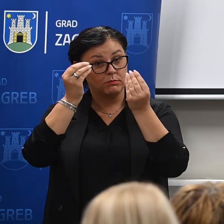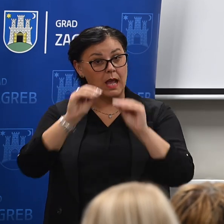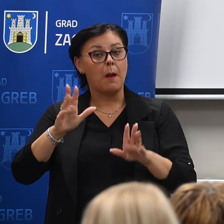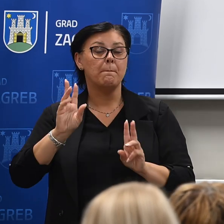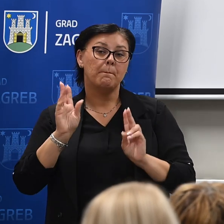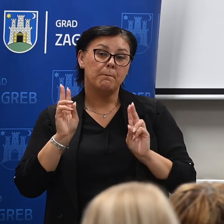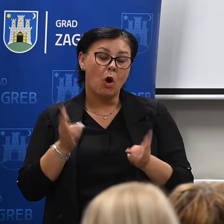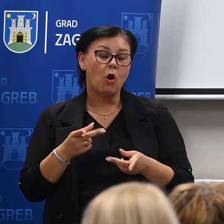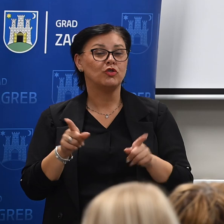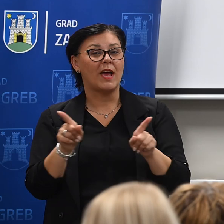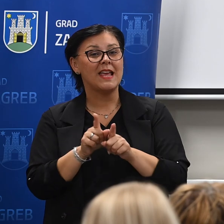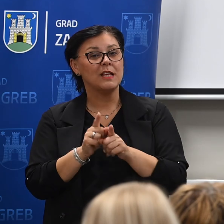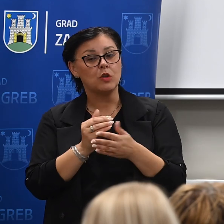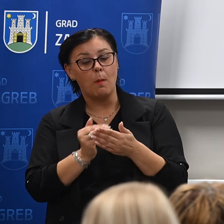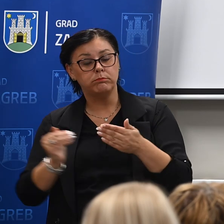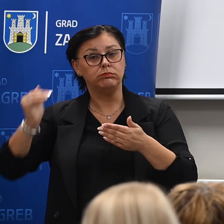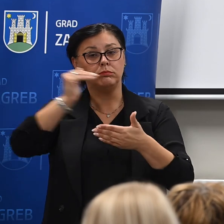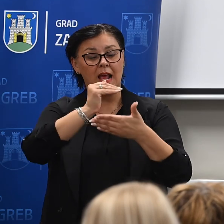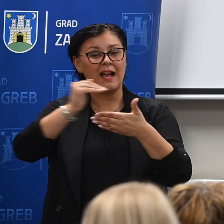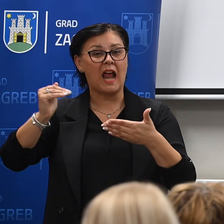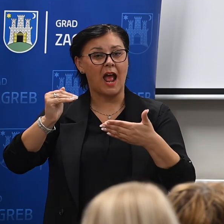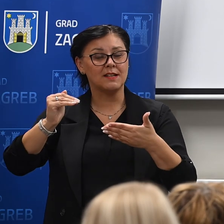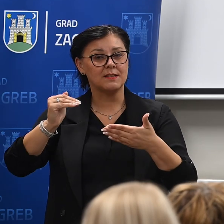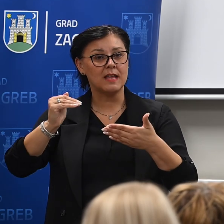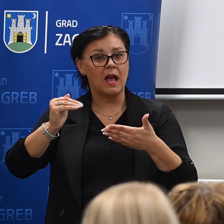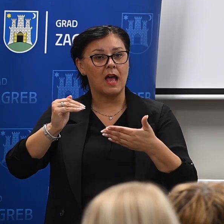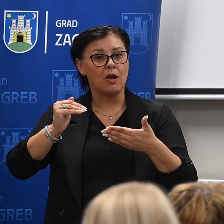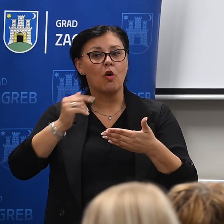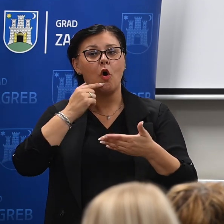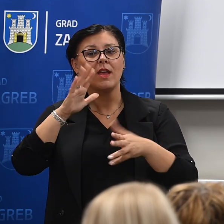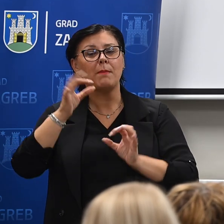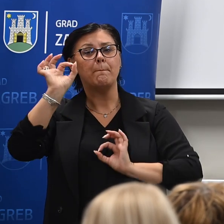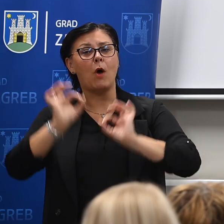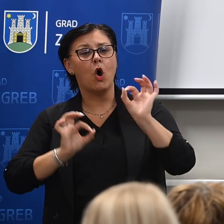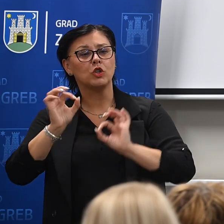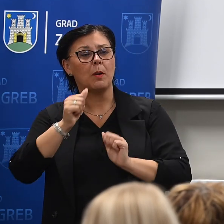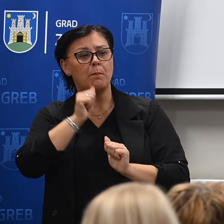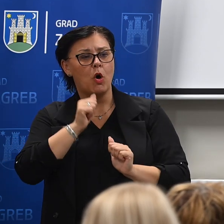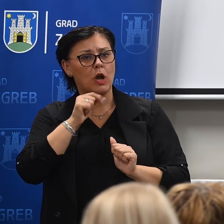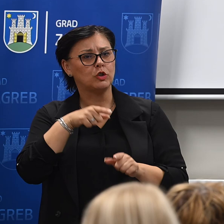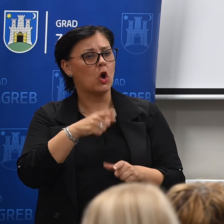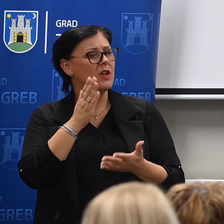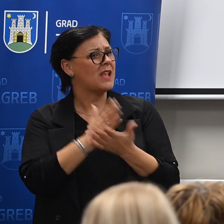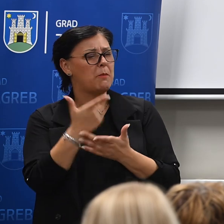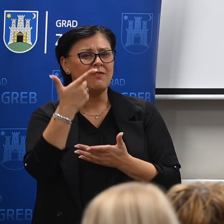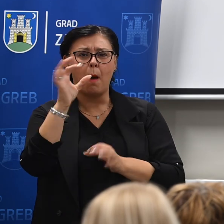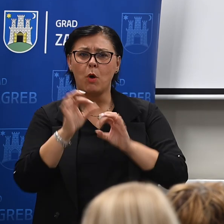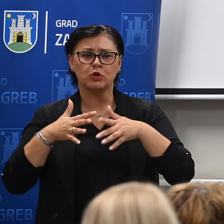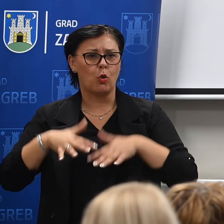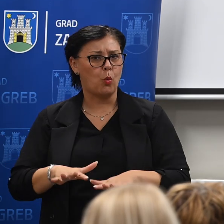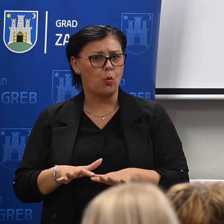da bi se mogao i podići prag koji aktivira najvišu poreznom stopu. Koliko ja znam, to plaća samo oko 2%